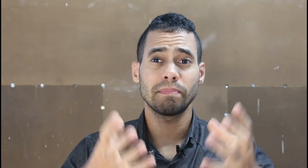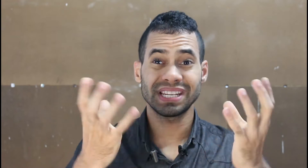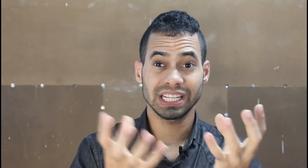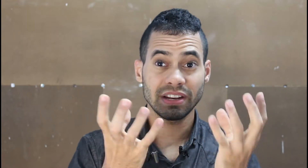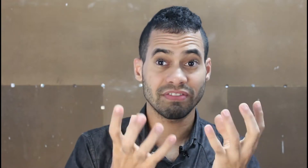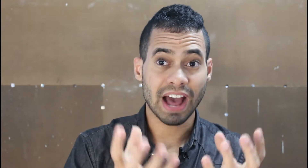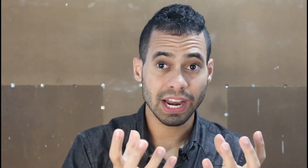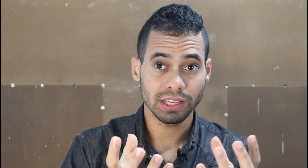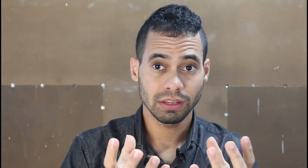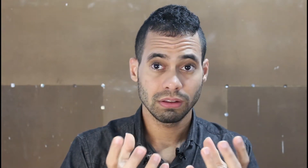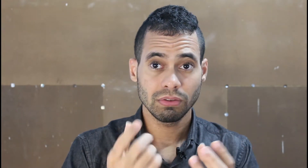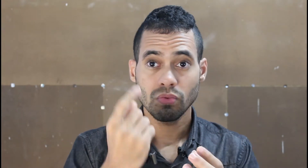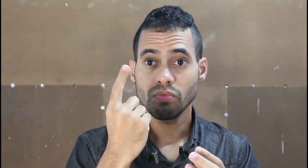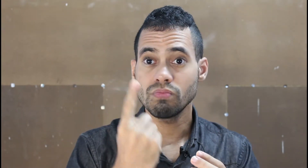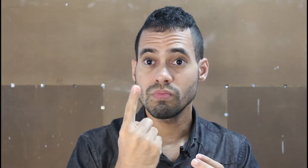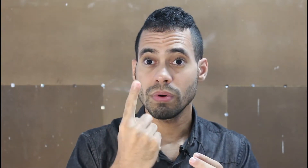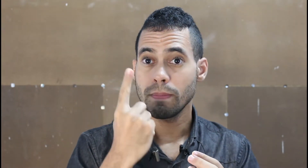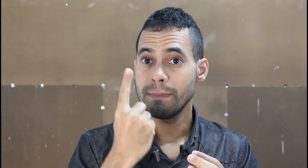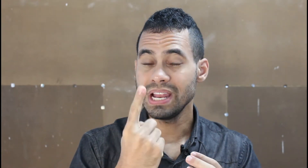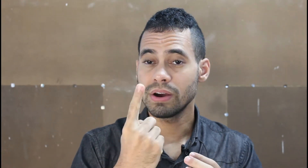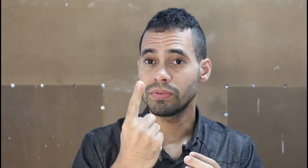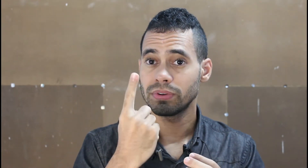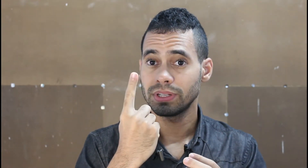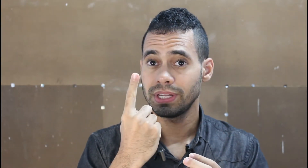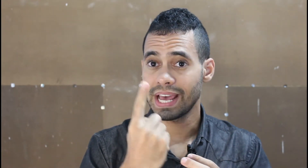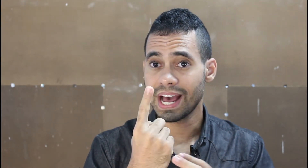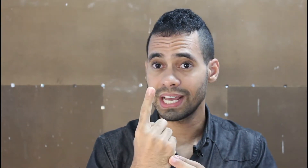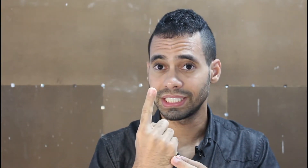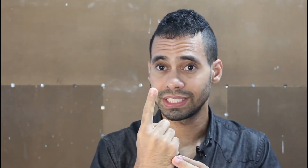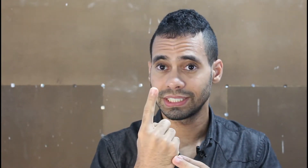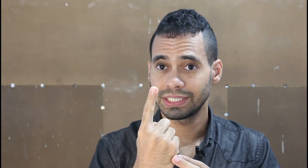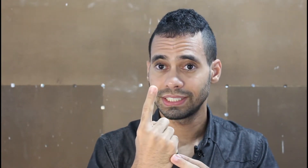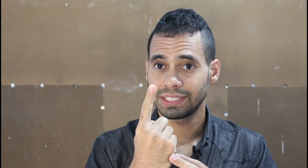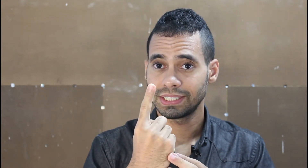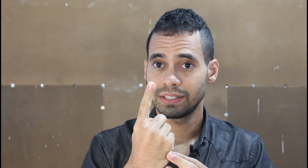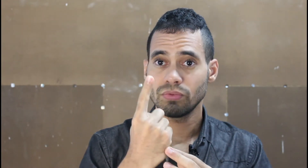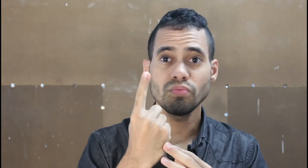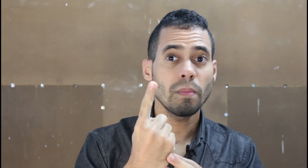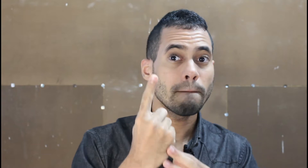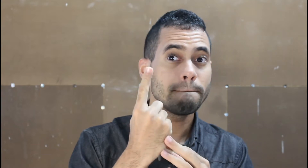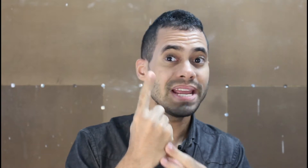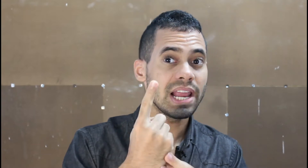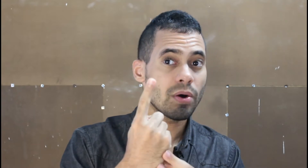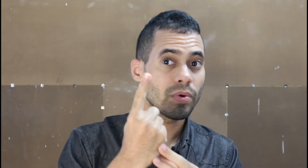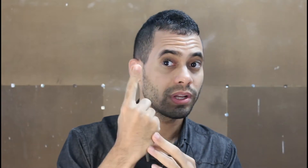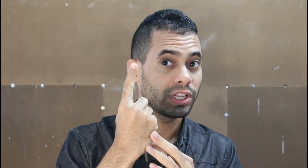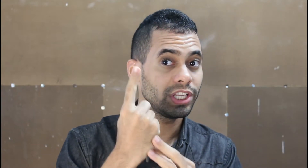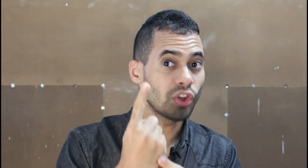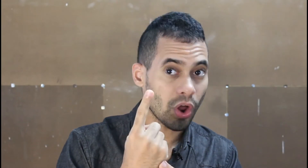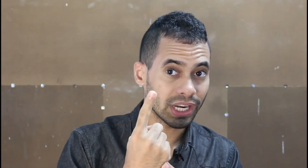empresa dele vale 1 bilhão de reais. 1 bilhão de reais.